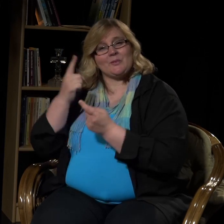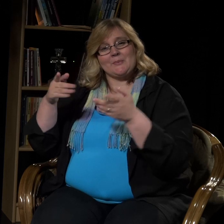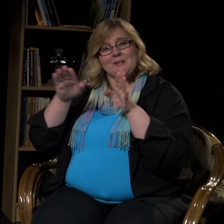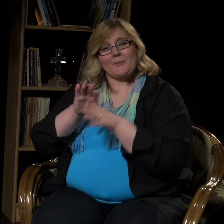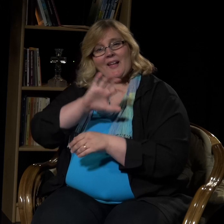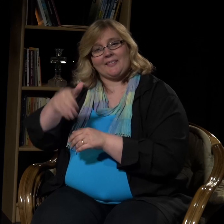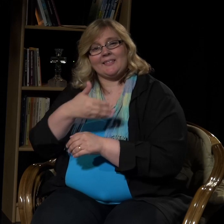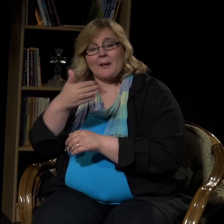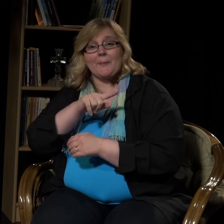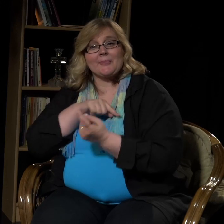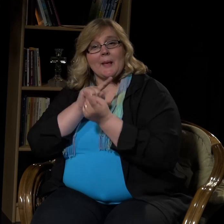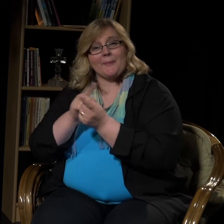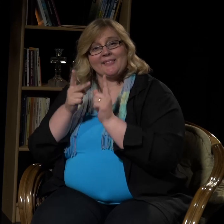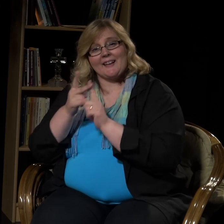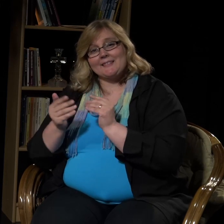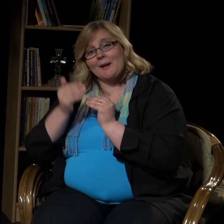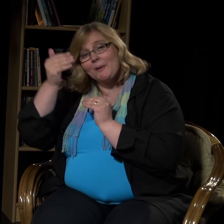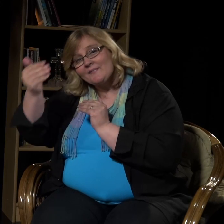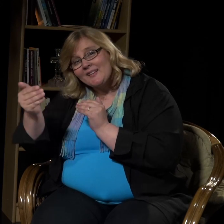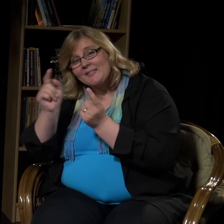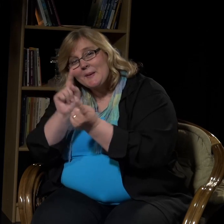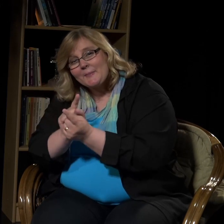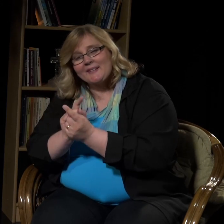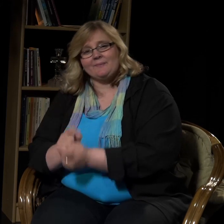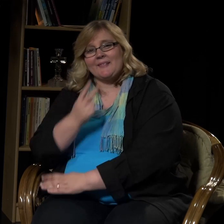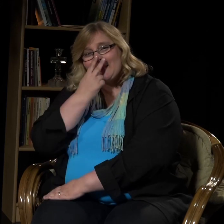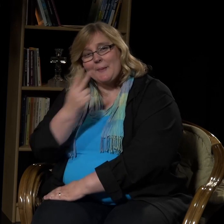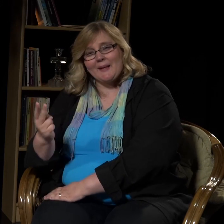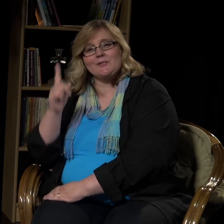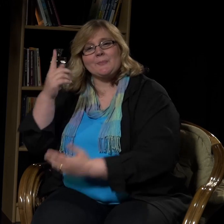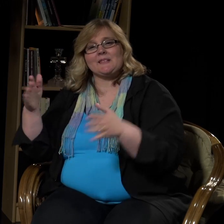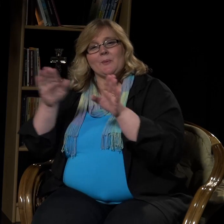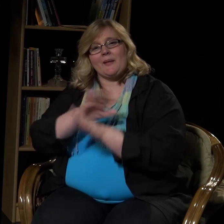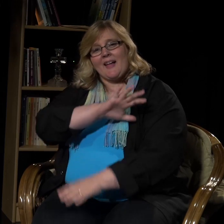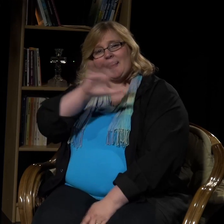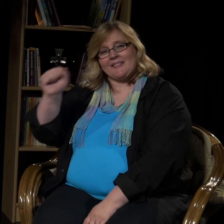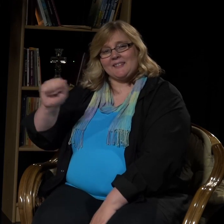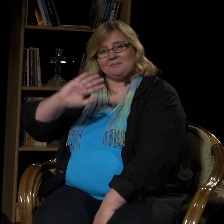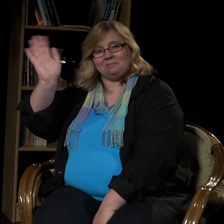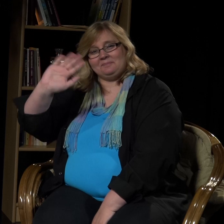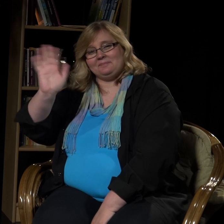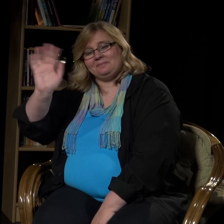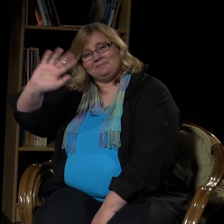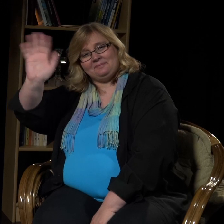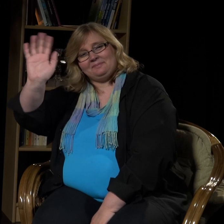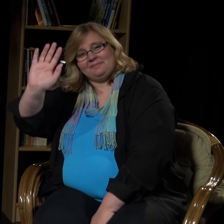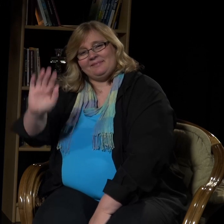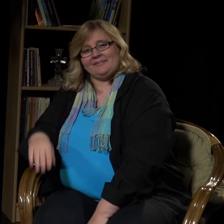tämänkertaisesta aiheesta. Siunausta teille ja me tapaamme taas seuraavalla kerralla. Siunausta. Hei vaan!